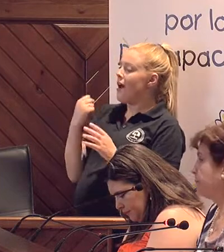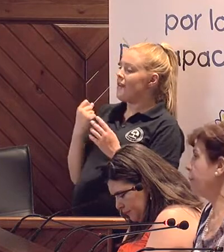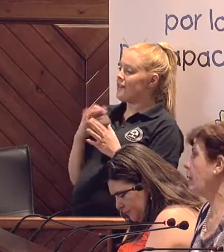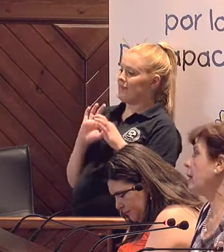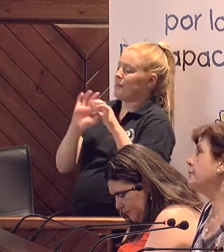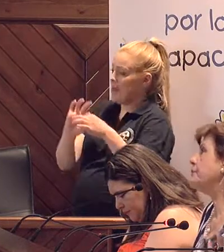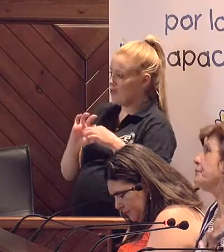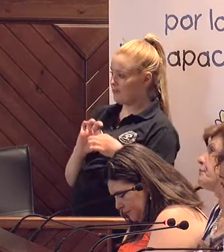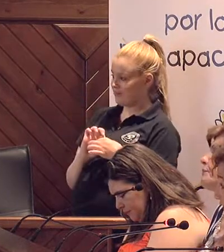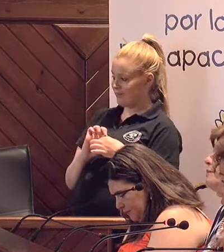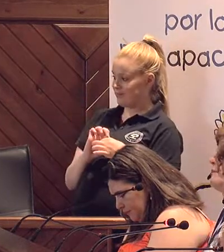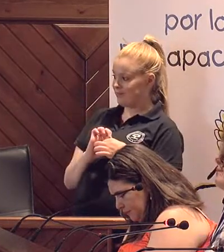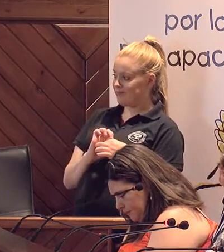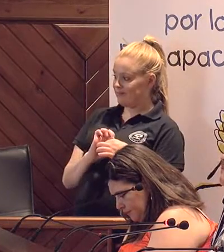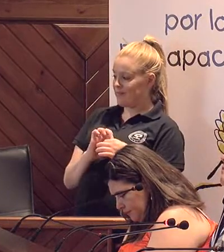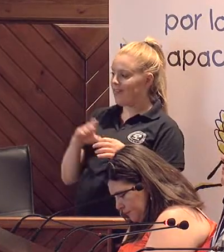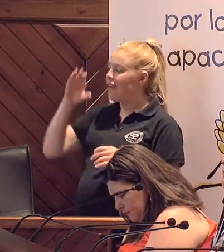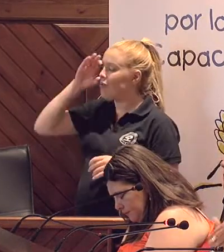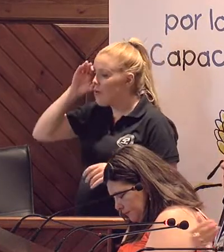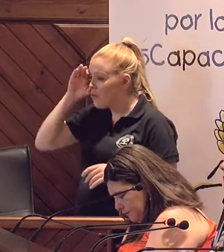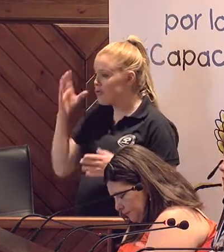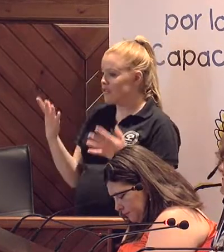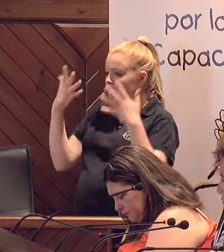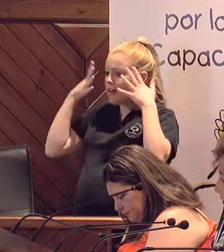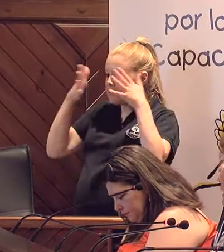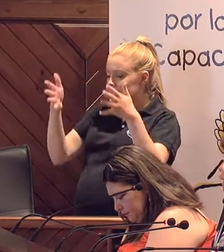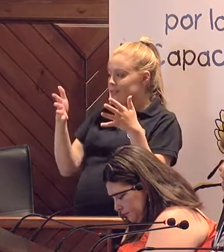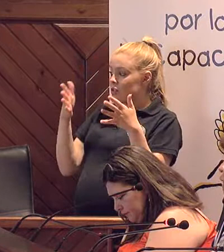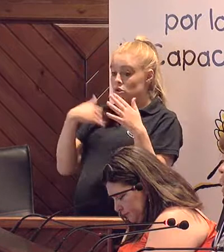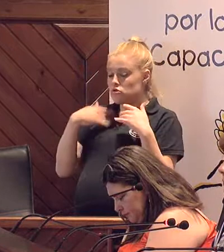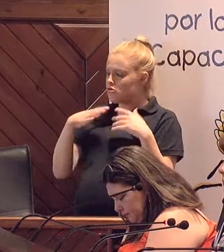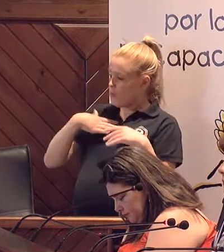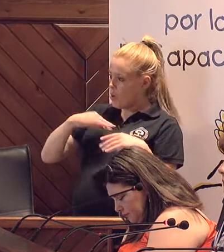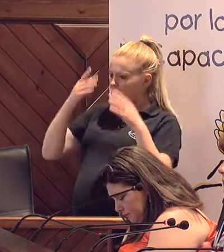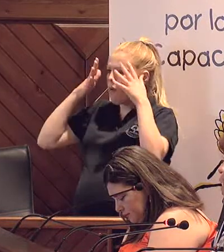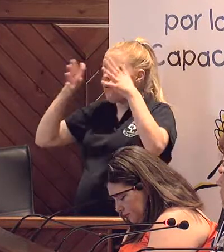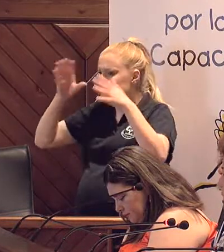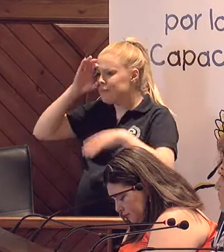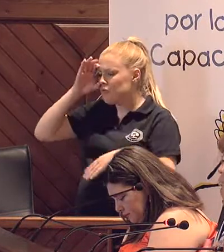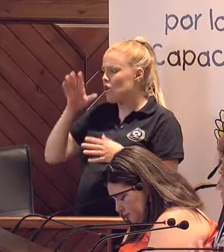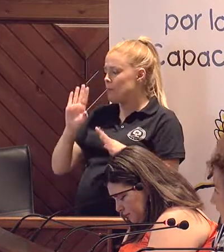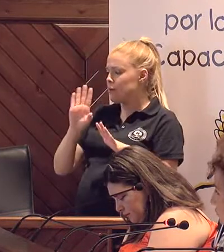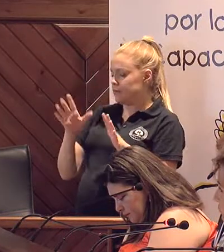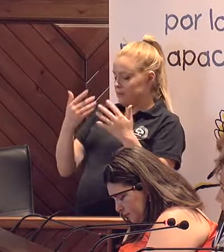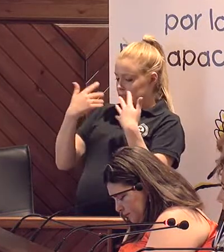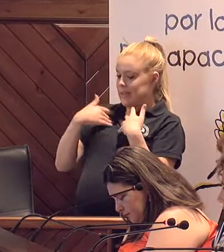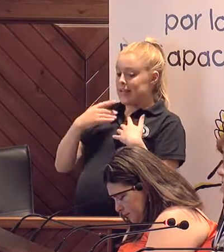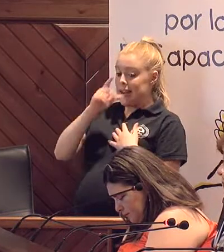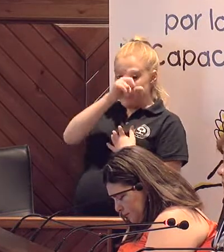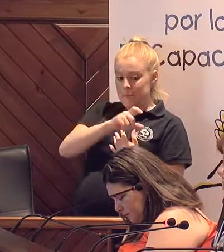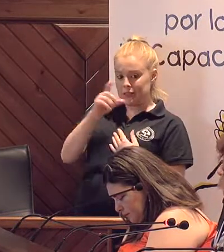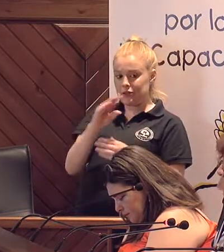Que veamos que nos escuchan, que nosotros podemos escuchar, pero, sobre todo, que esas personas que nosotros estamos cuidando